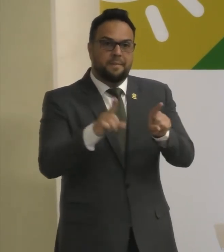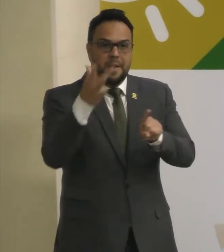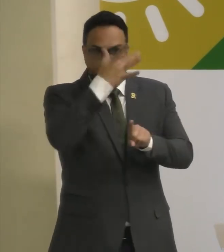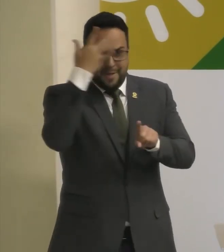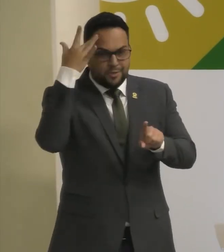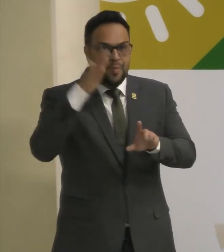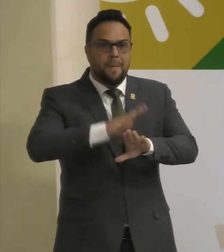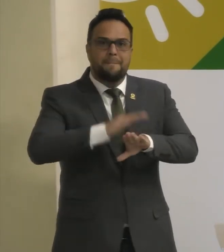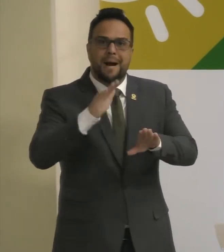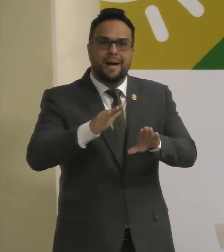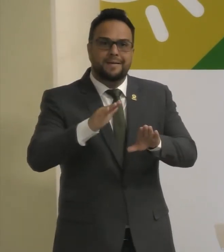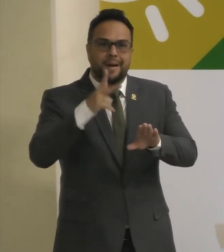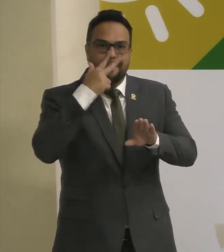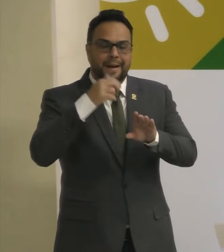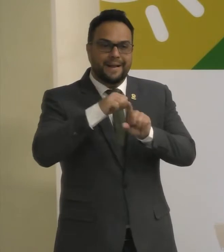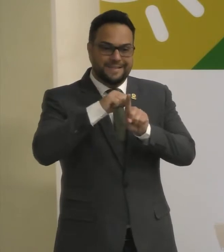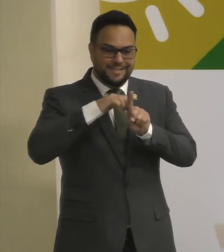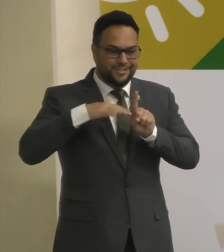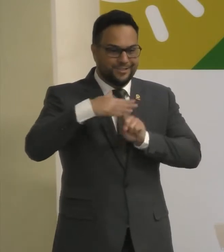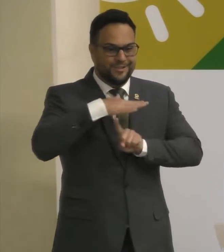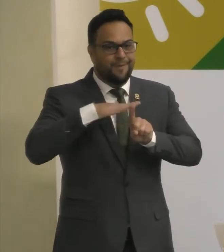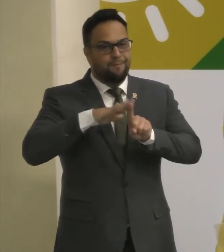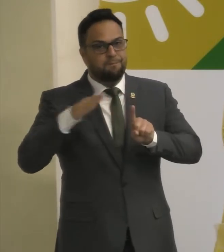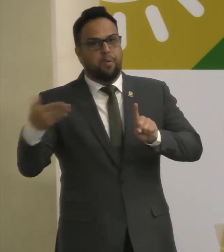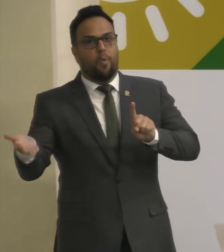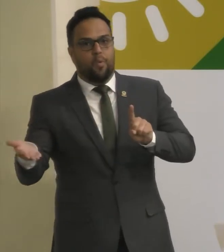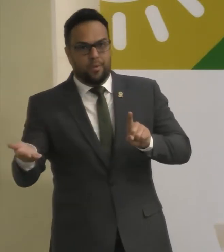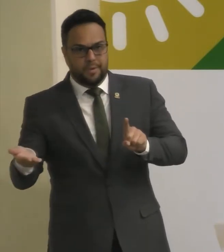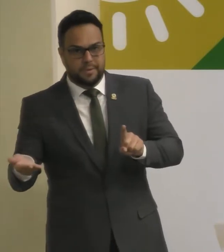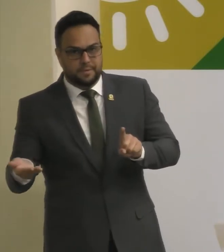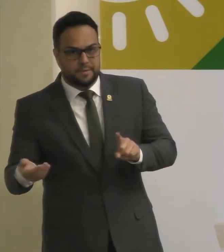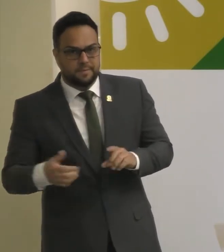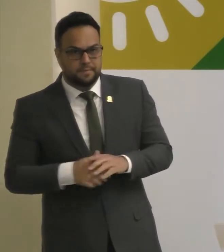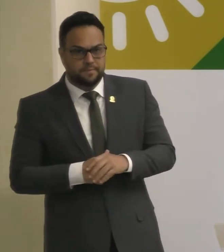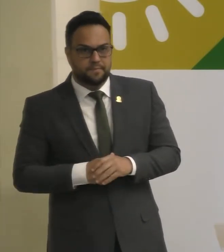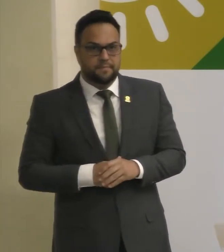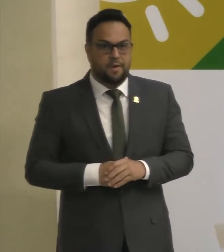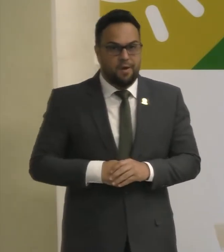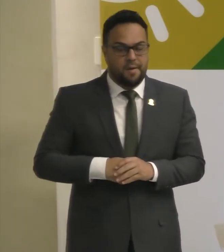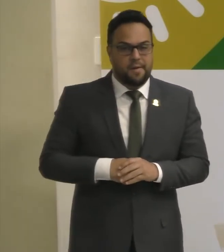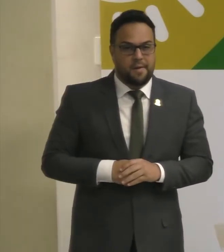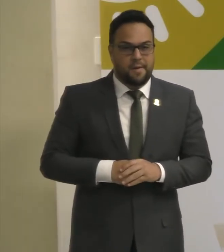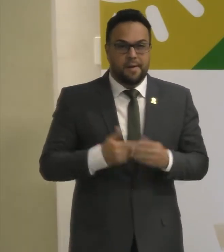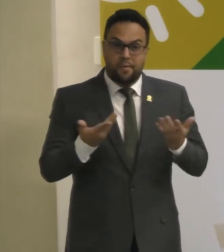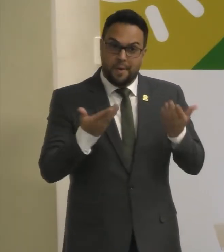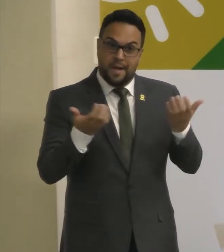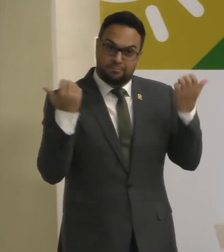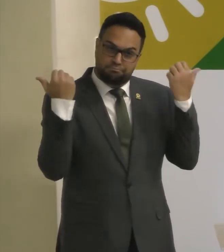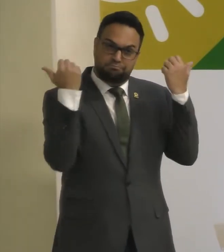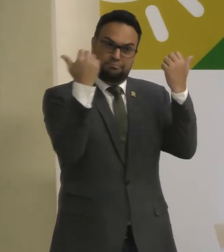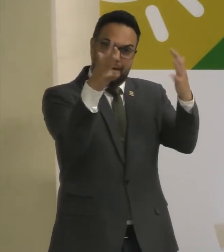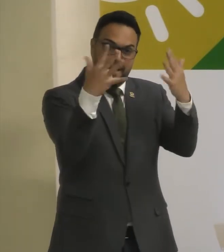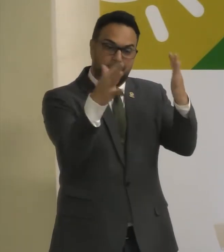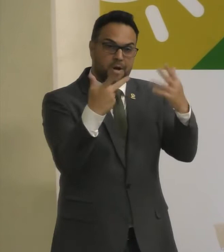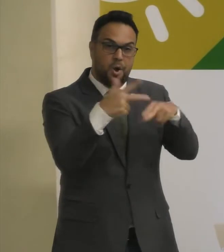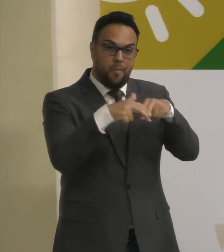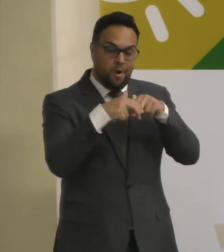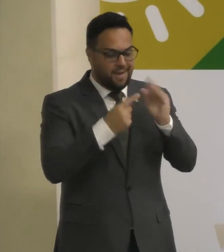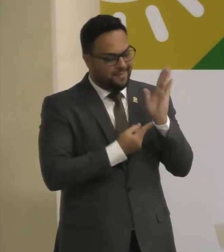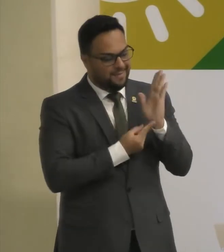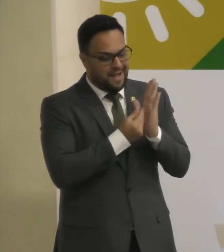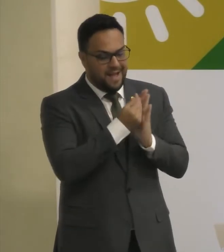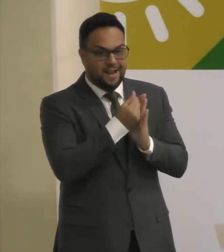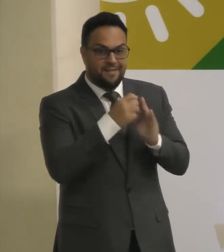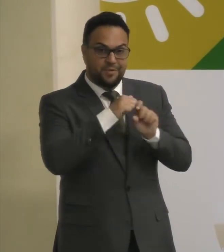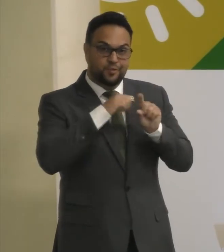A criação Dessa tarifa social E aí eu quero Parabenizar aqui Em nome do nosso Amigo e deputado